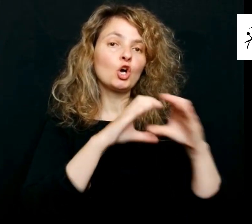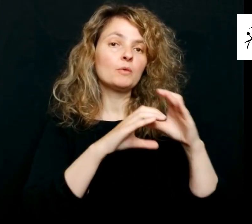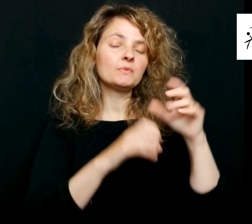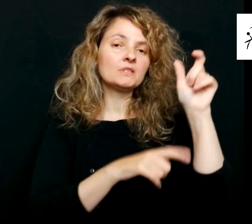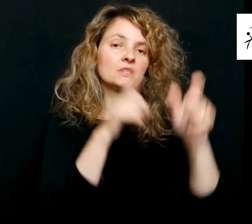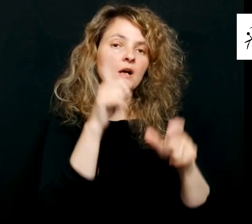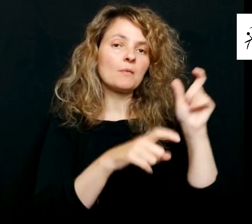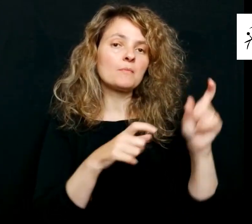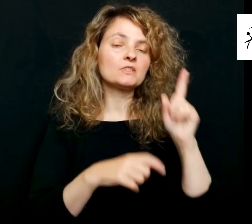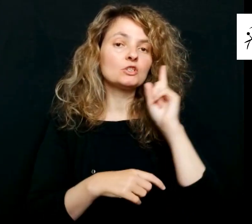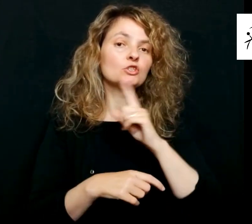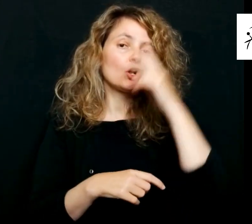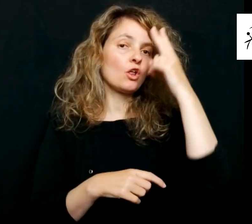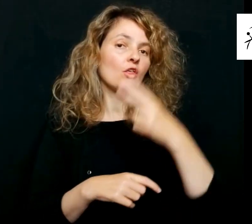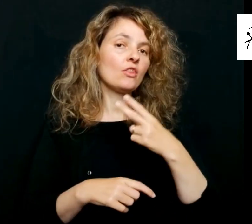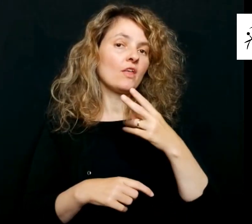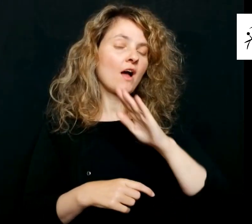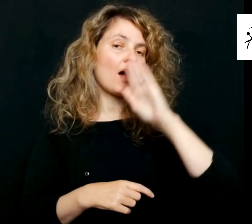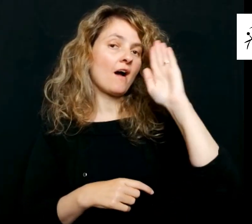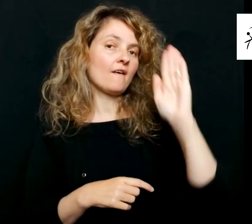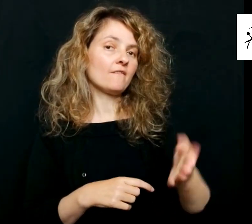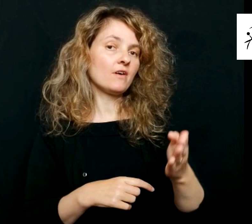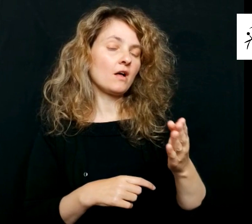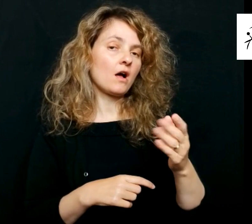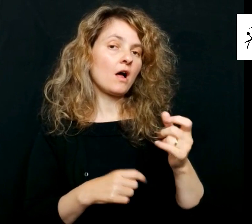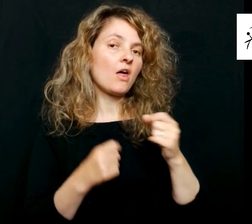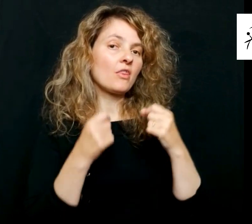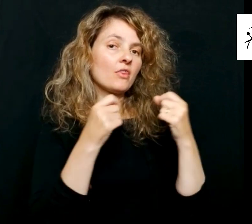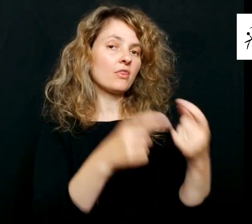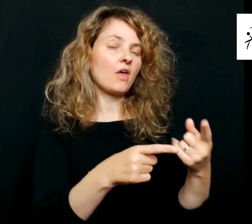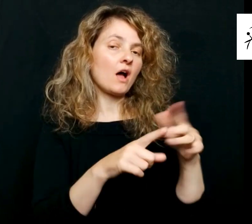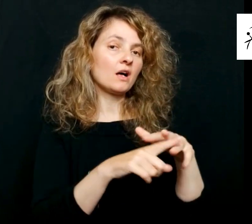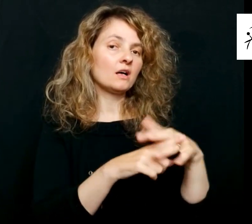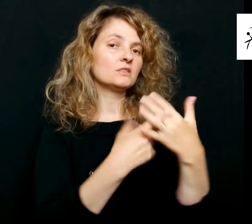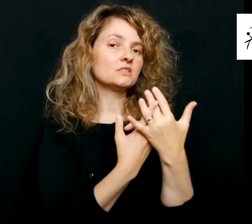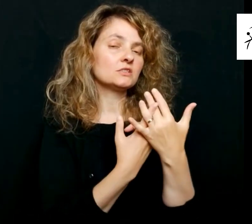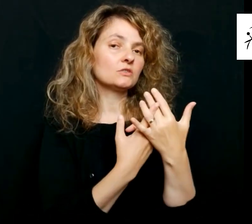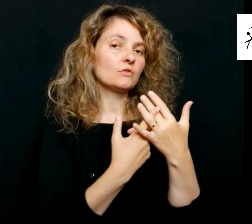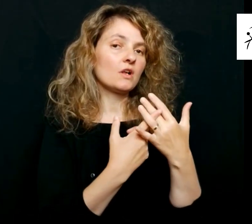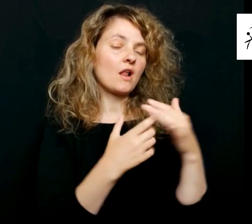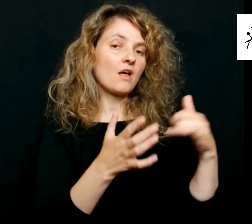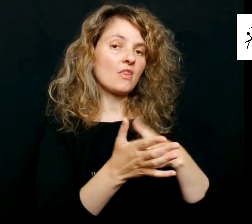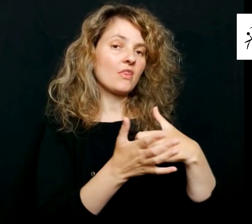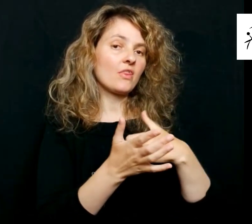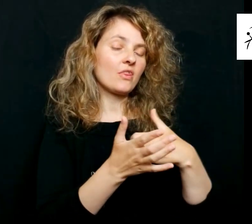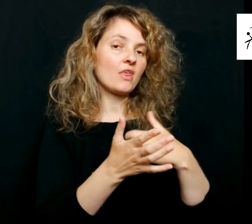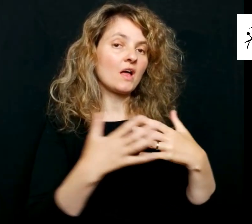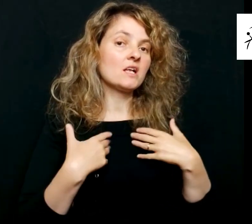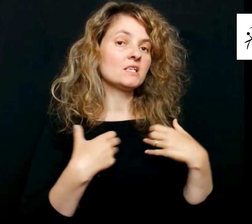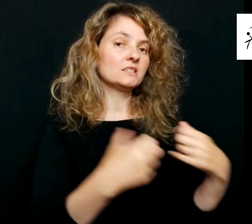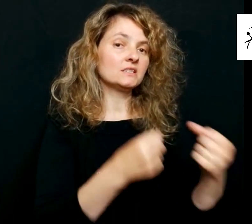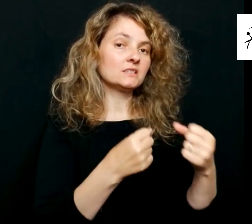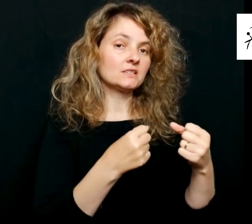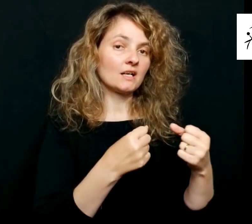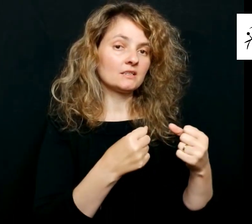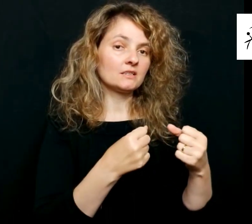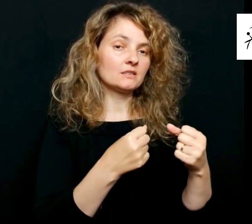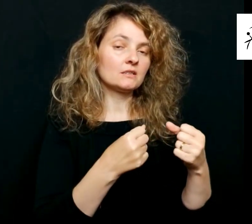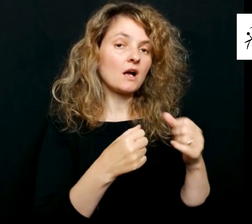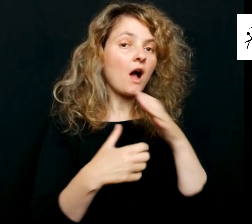a las personas sordociegas afectadas, exponiéndolas además a una situación de vulnerabilidad sanitaria